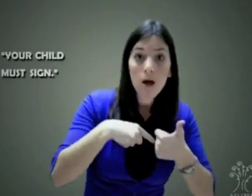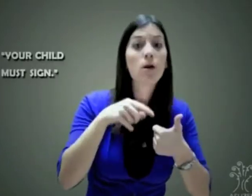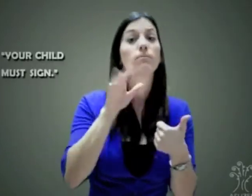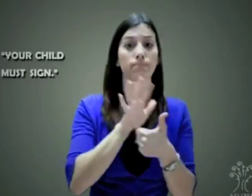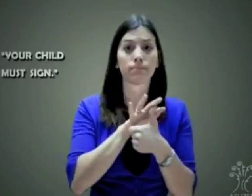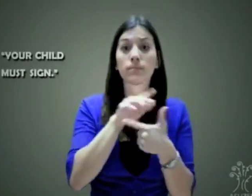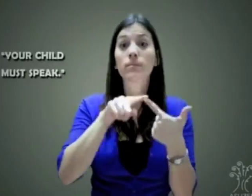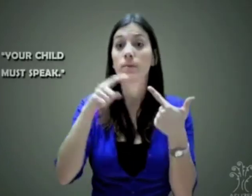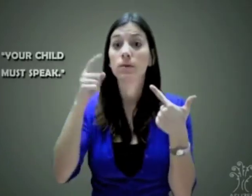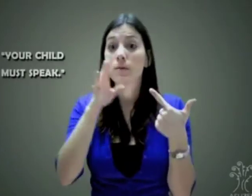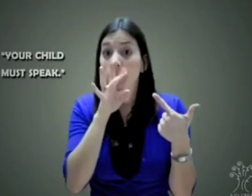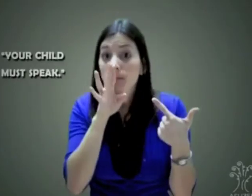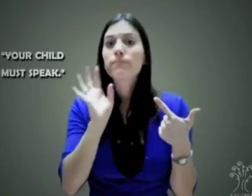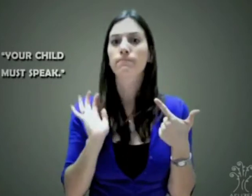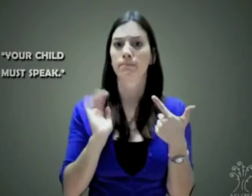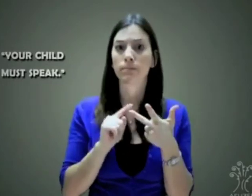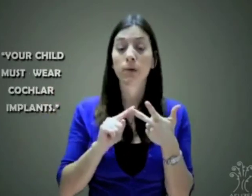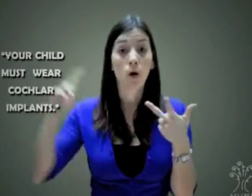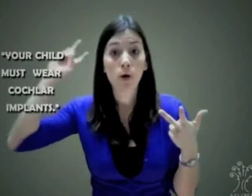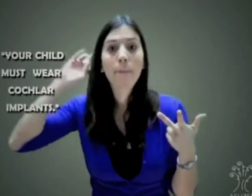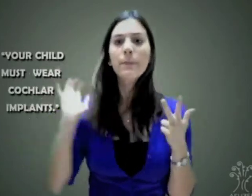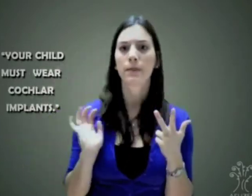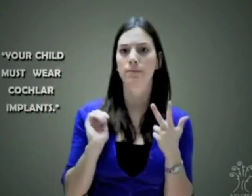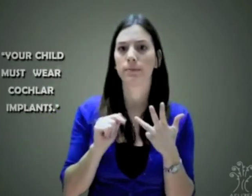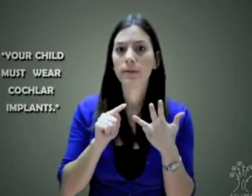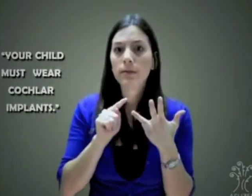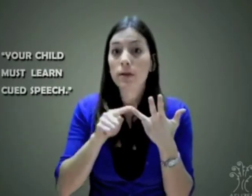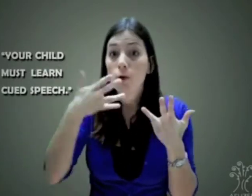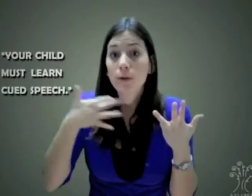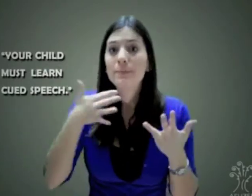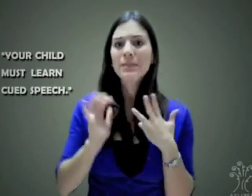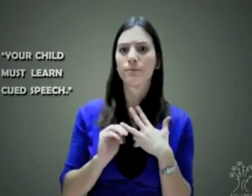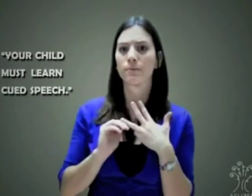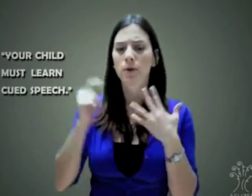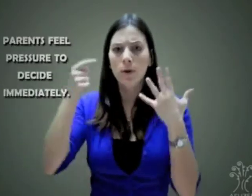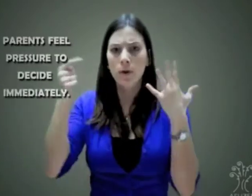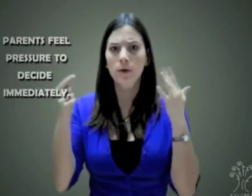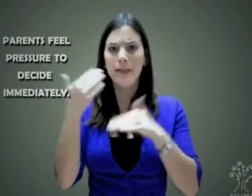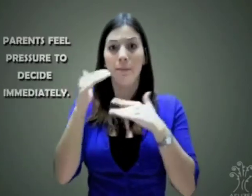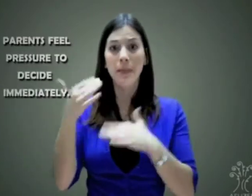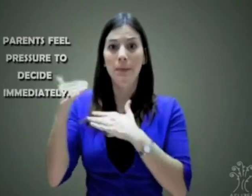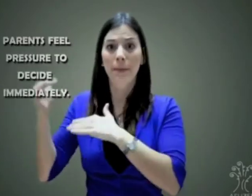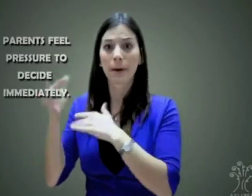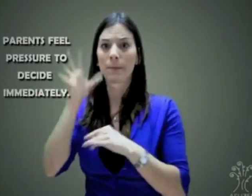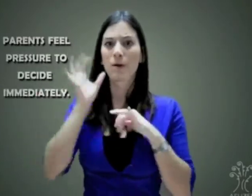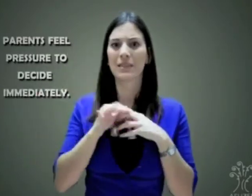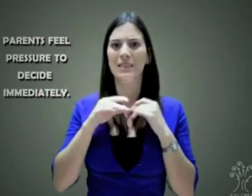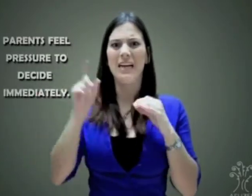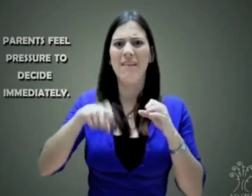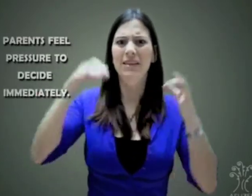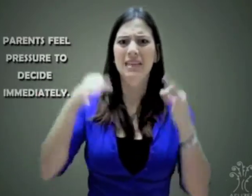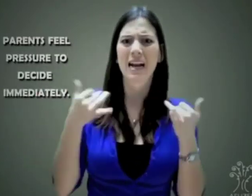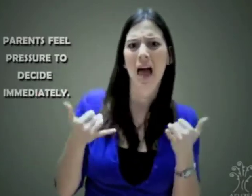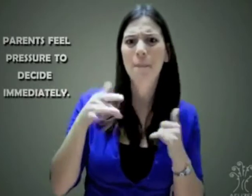lenguaje de señas. Un implante coclear o labio lectura. Los padres se sienten limitados y que deben escoger